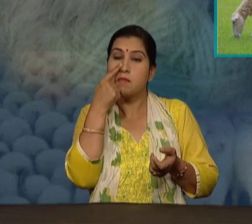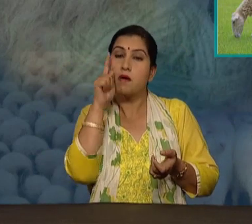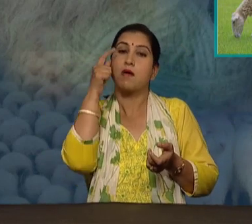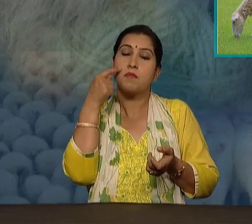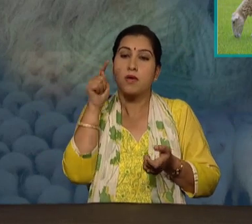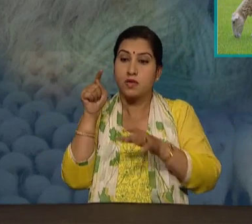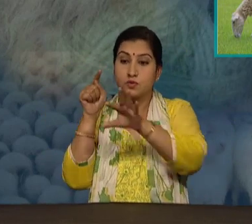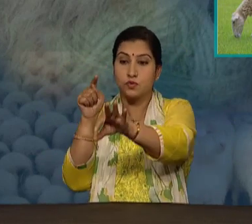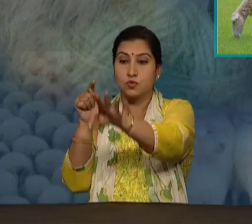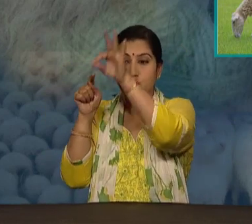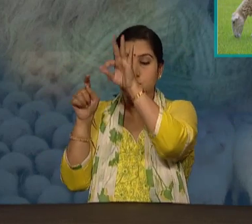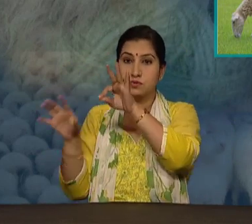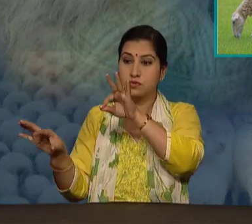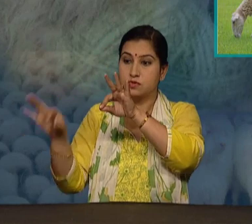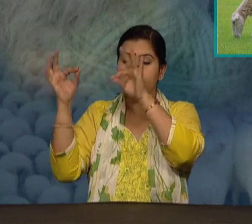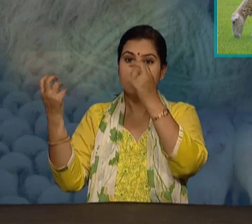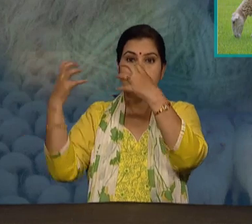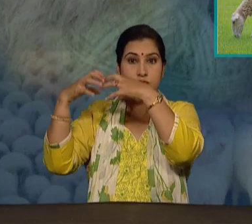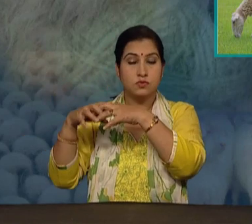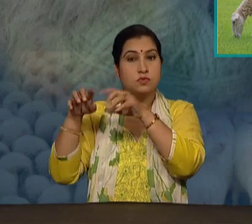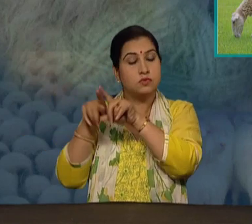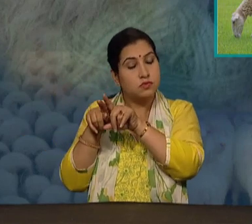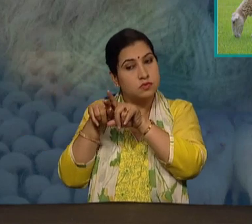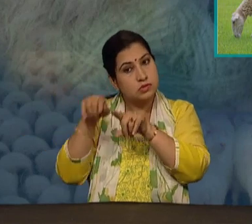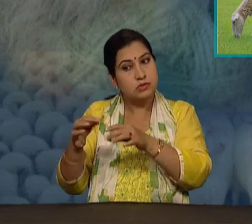का विशेश रूप से चयन किया जाता है